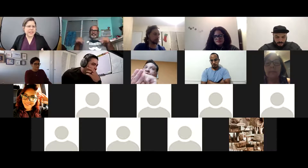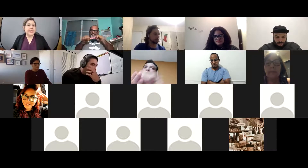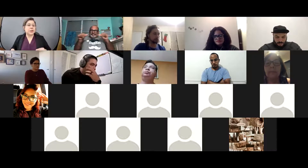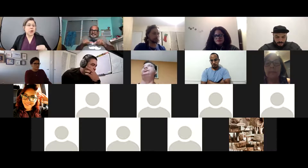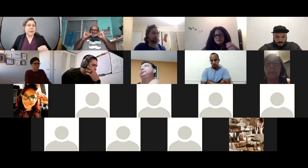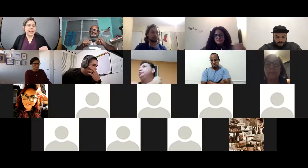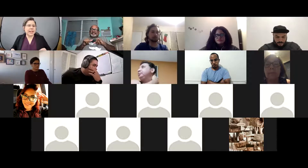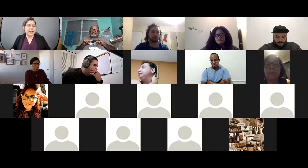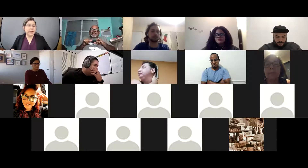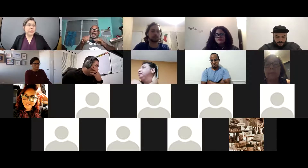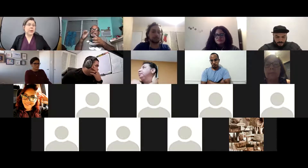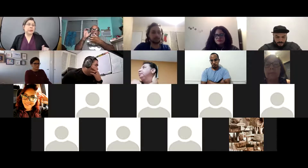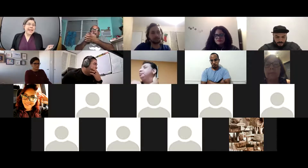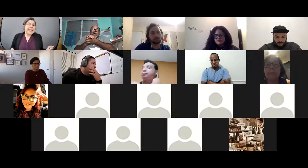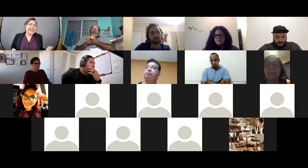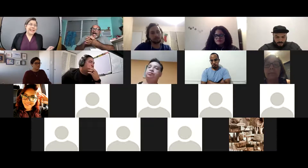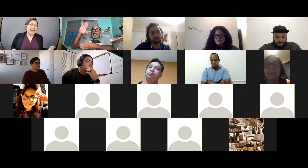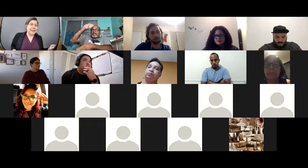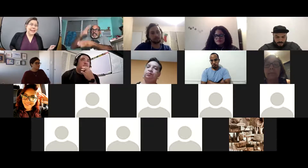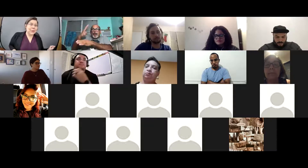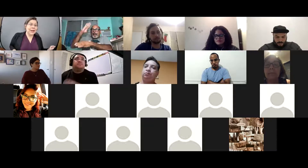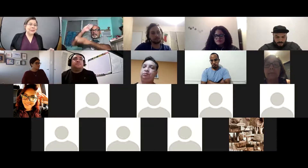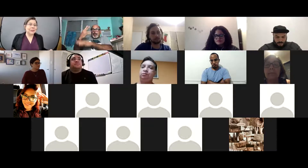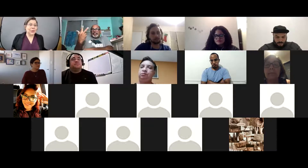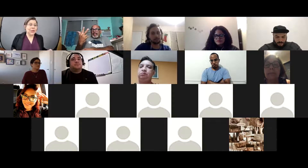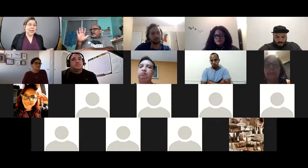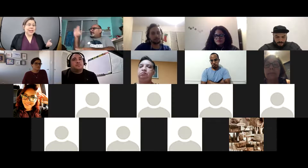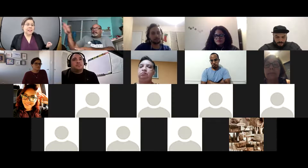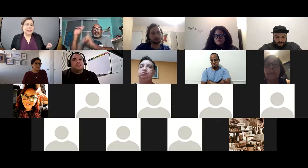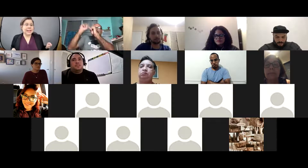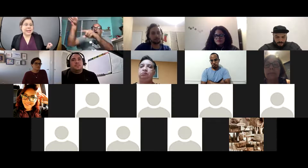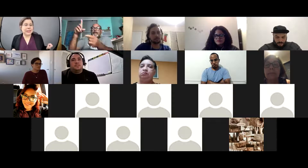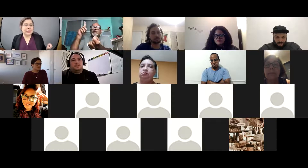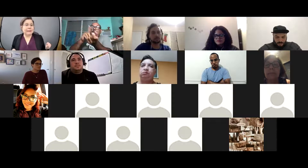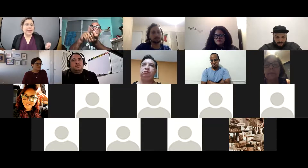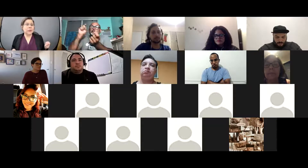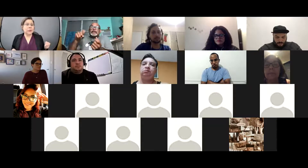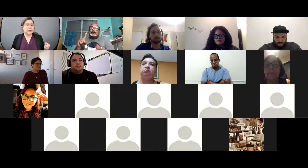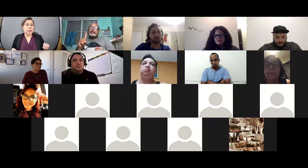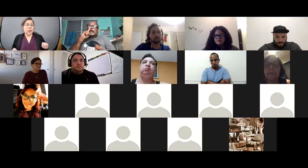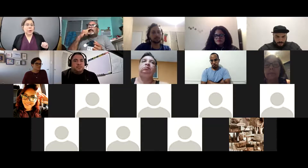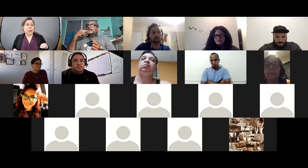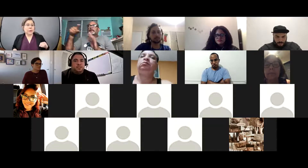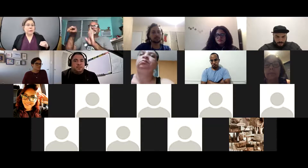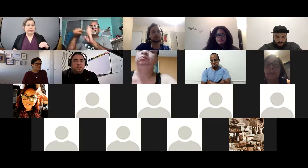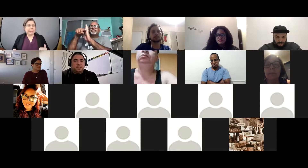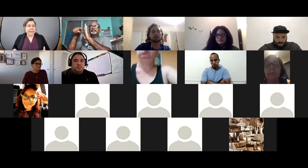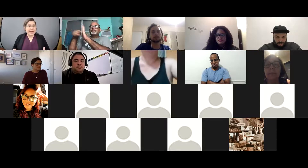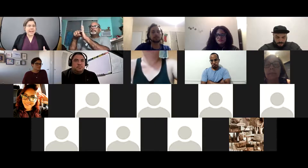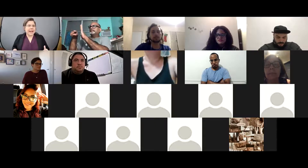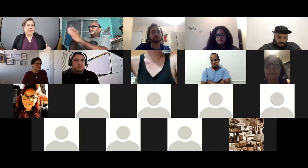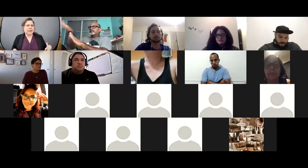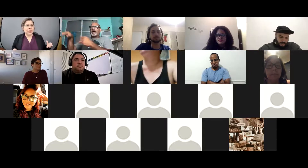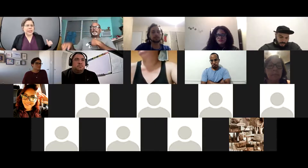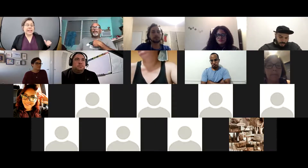experiencias yo me he quedado en el cuarto él se quedaba en el cuarto él no se relacionaba con su con su